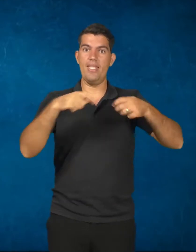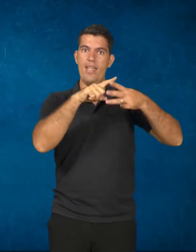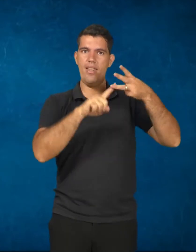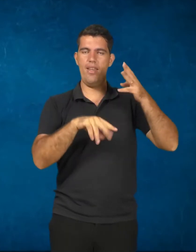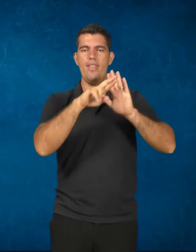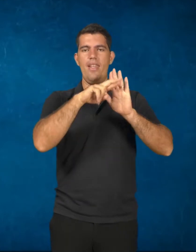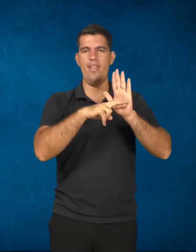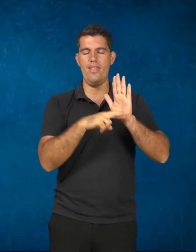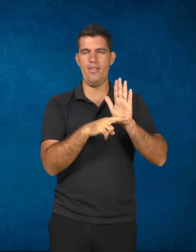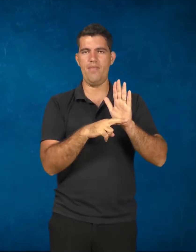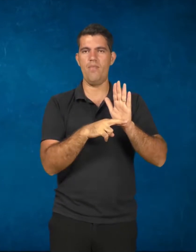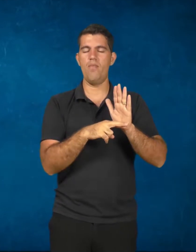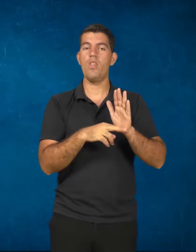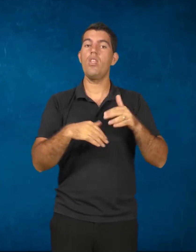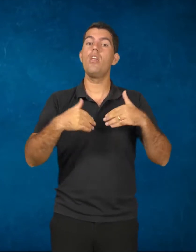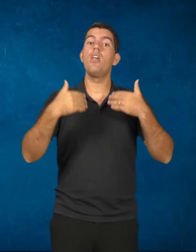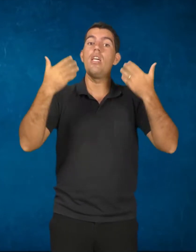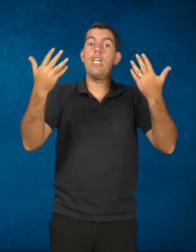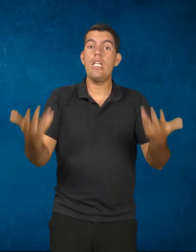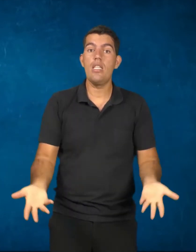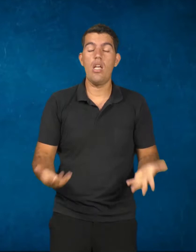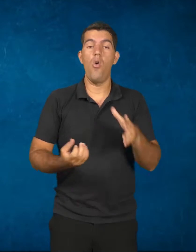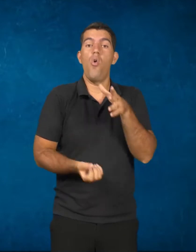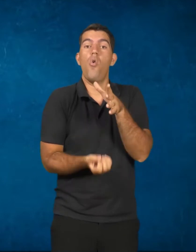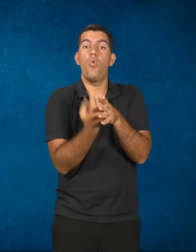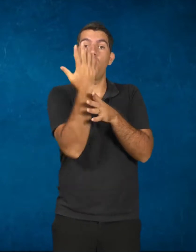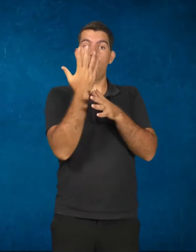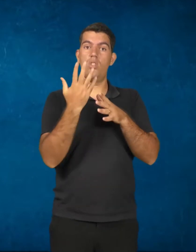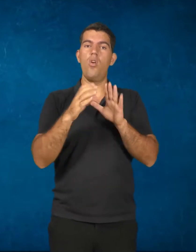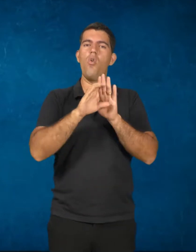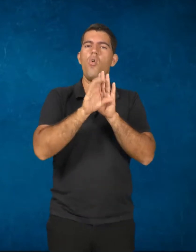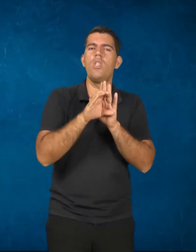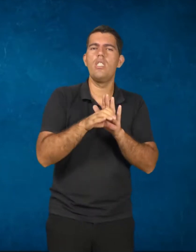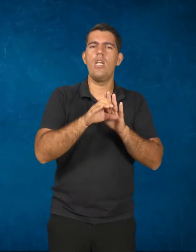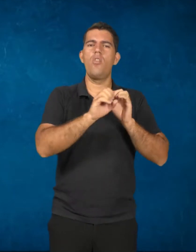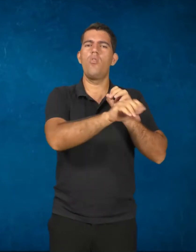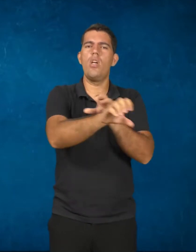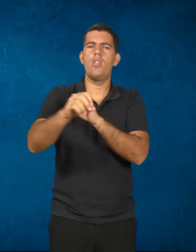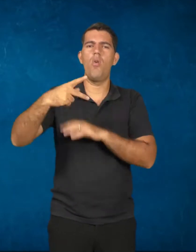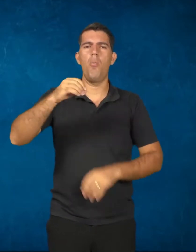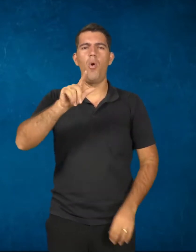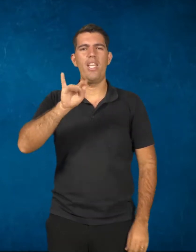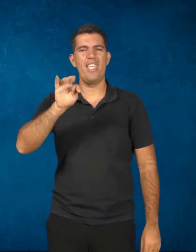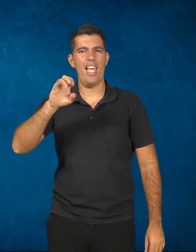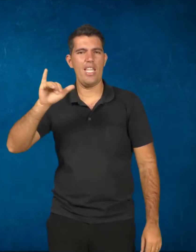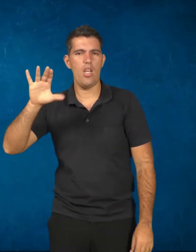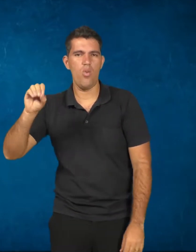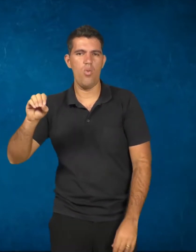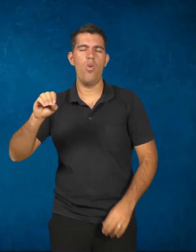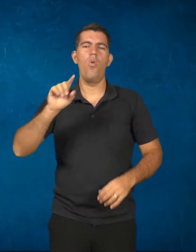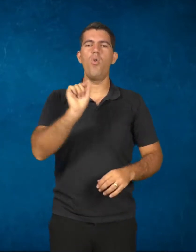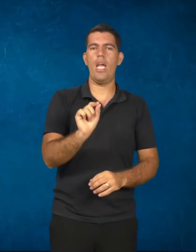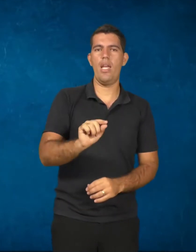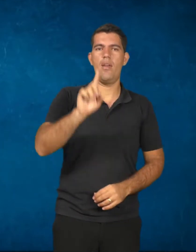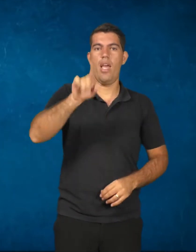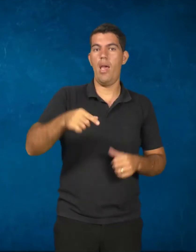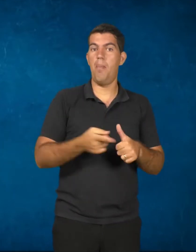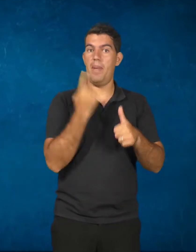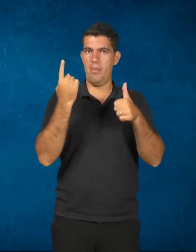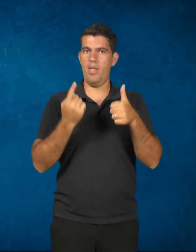Portanto, a construção de uma concepção Politécnica de educação necessariamente deve, primeiro, estar embasada em